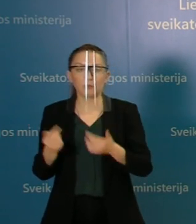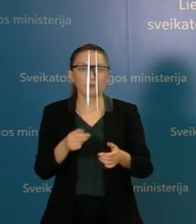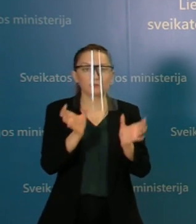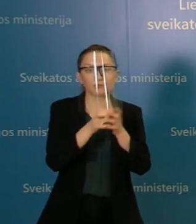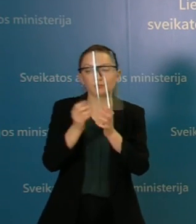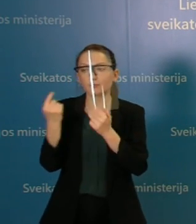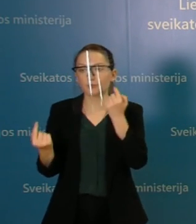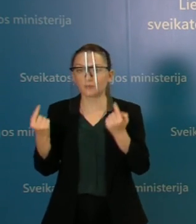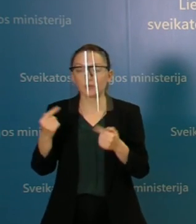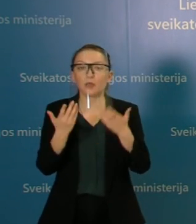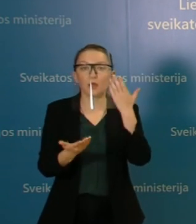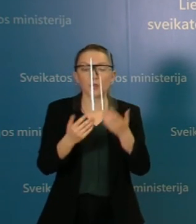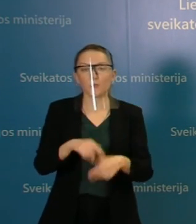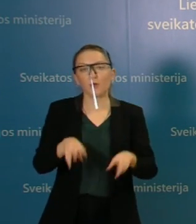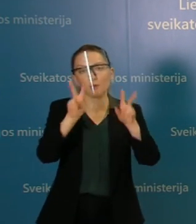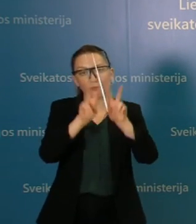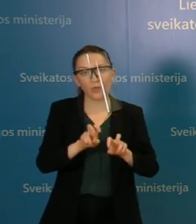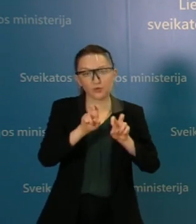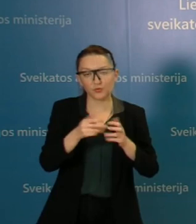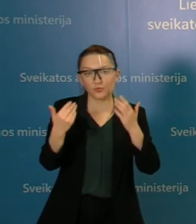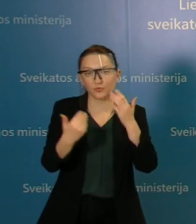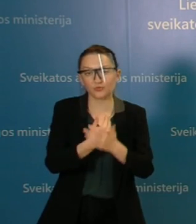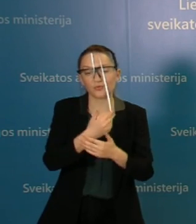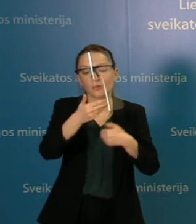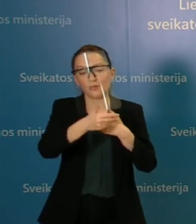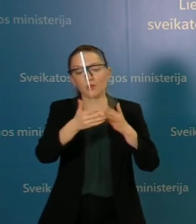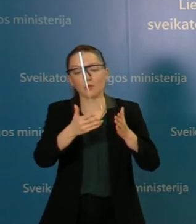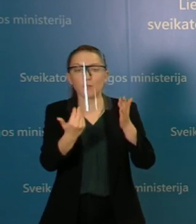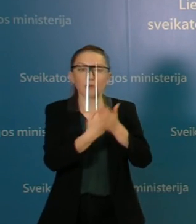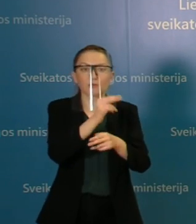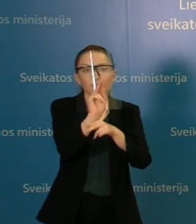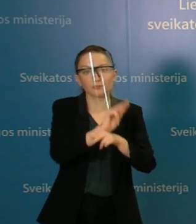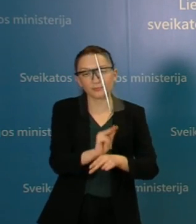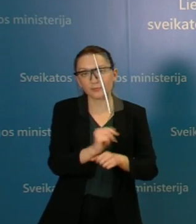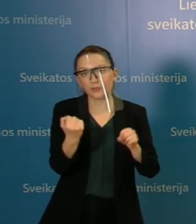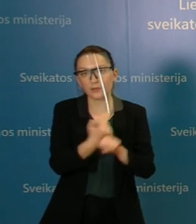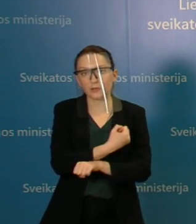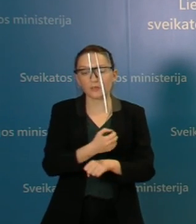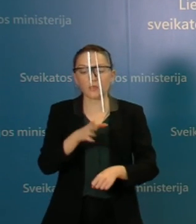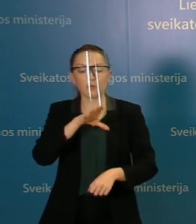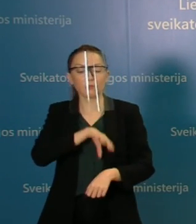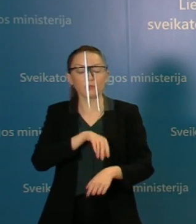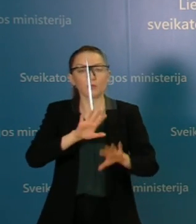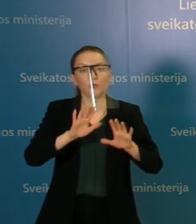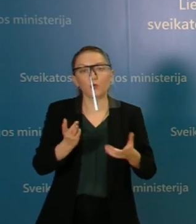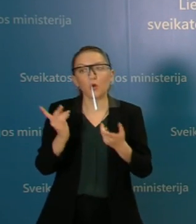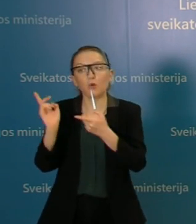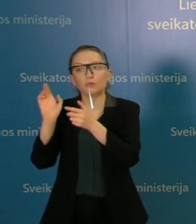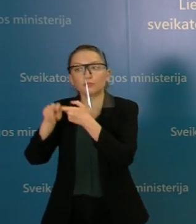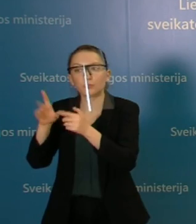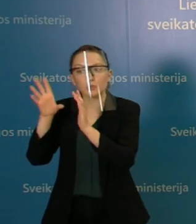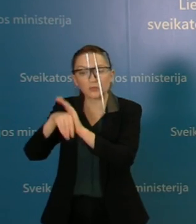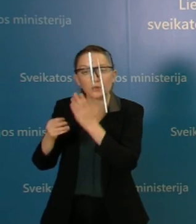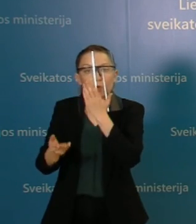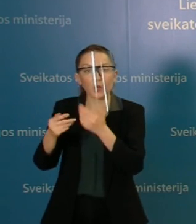būdai, arba peržiūrėti sistemą dėl tų mažų pajamų, arba gal net ir